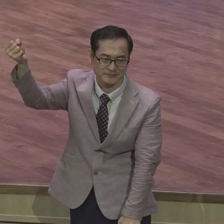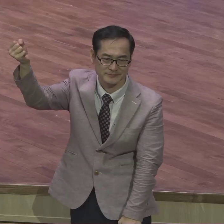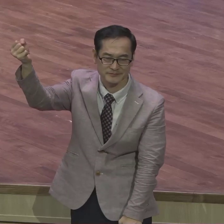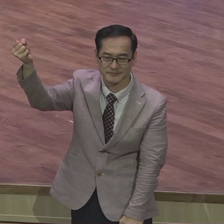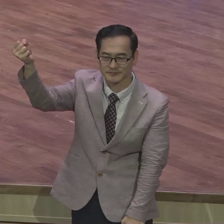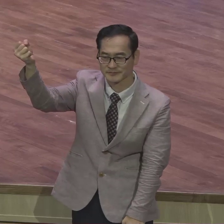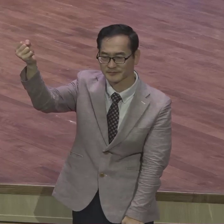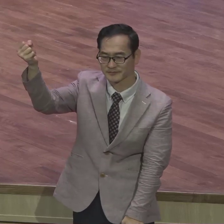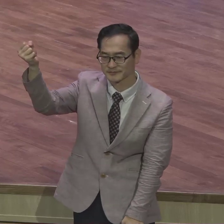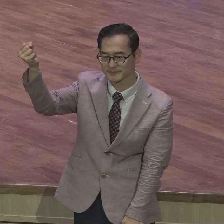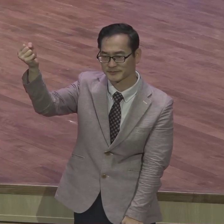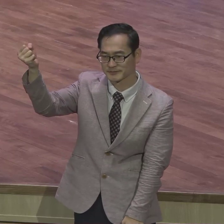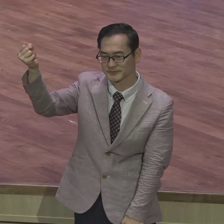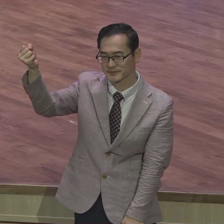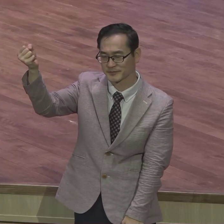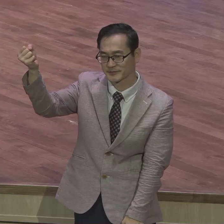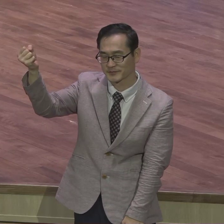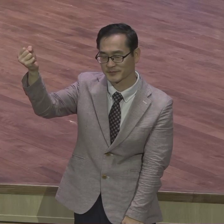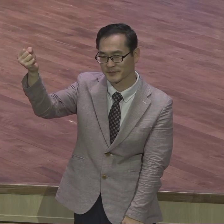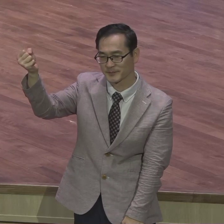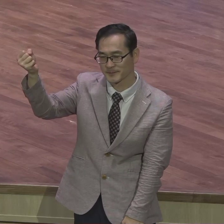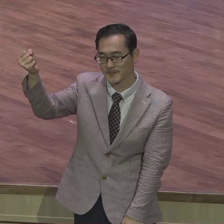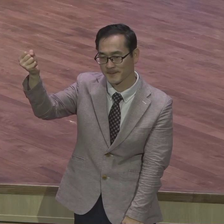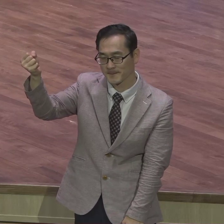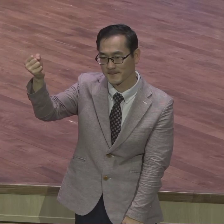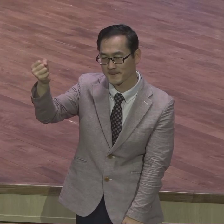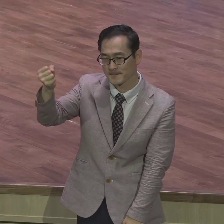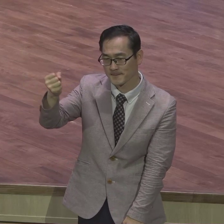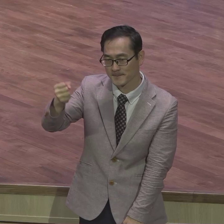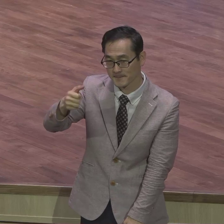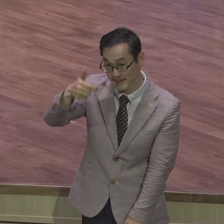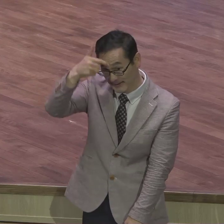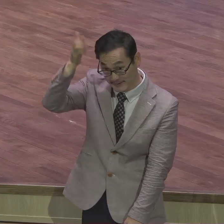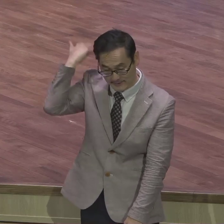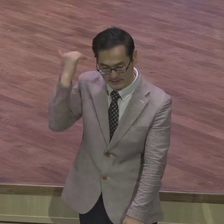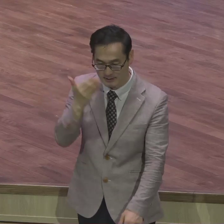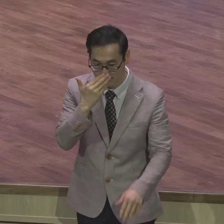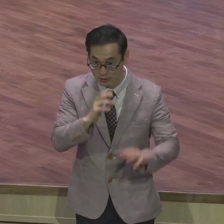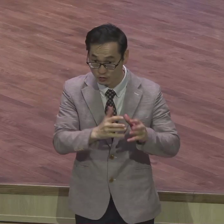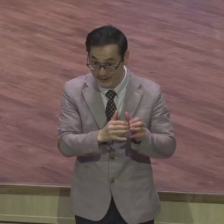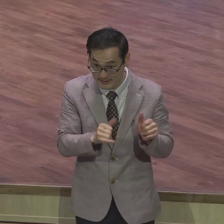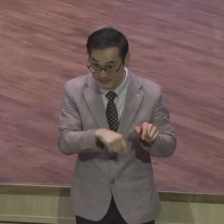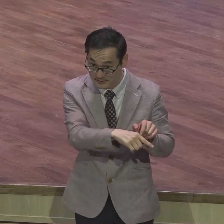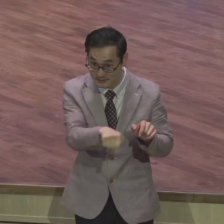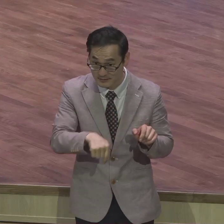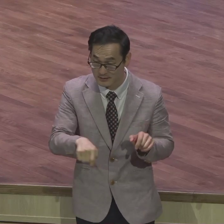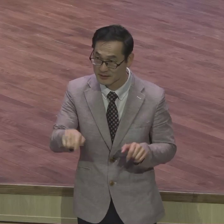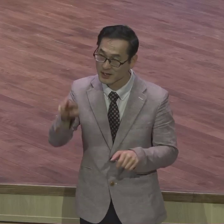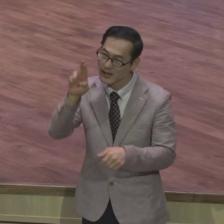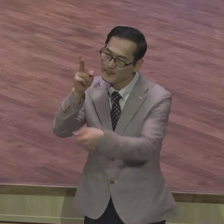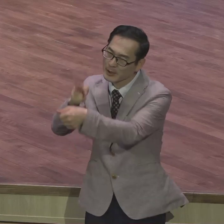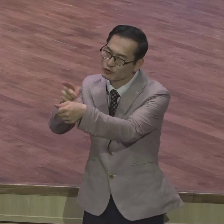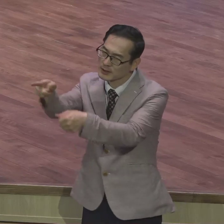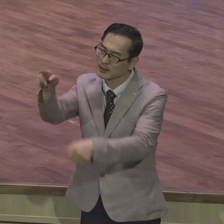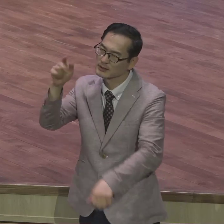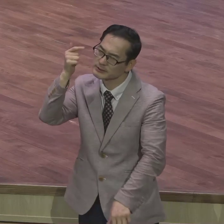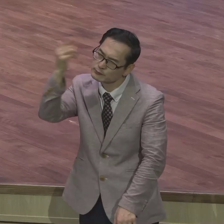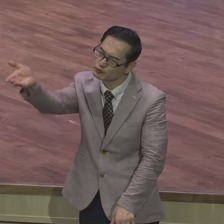지금 당시에 이 유대인들이 바울에게 많은 질문을 하고 불평을 많이 하면서